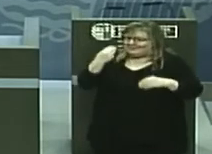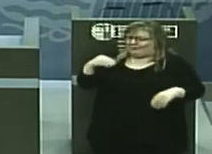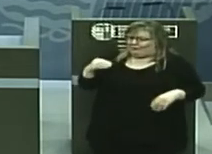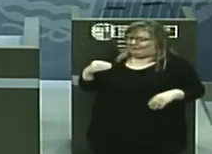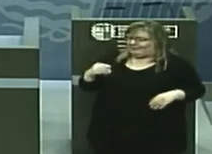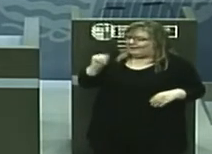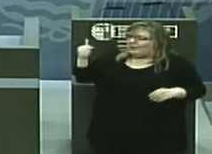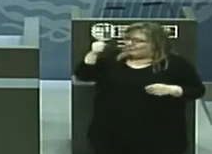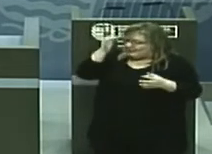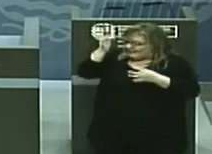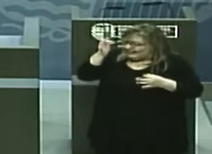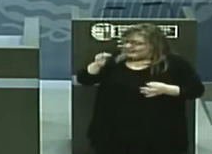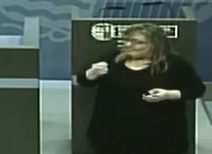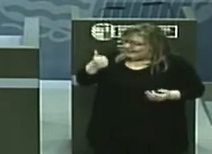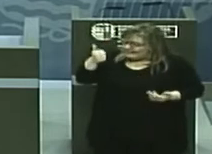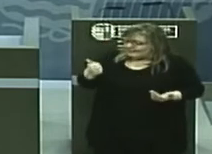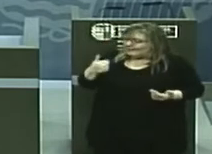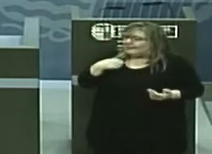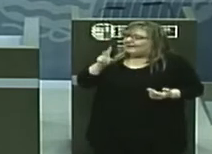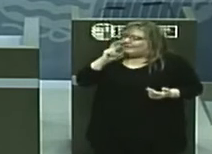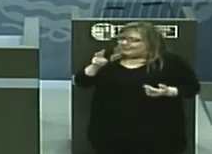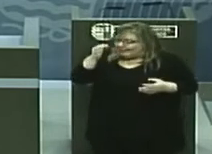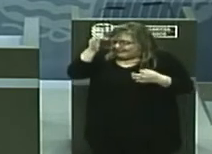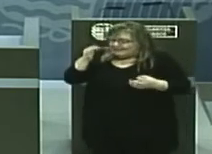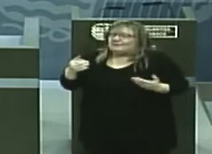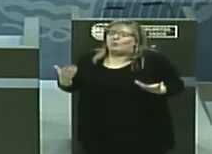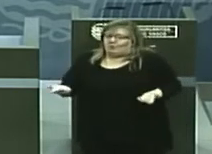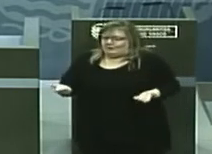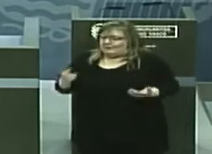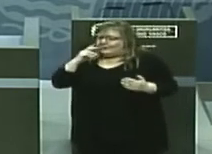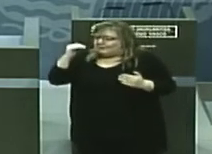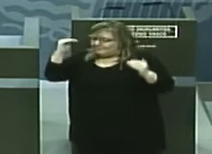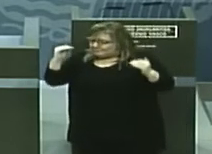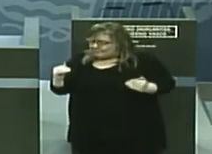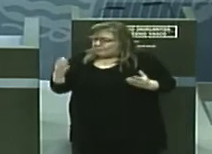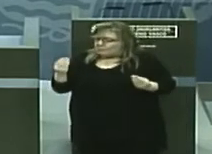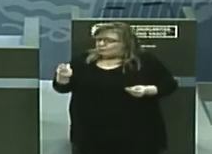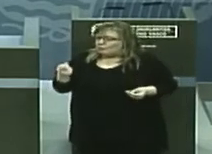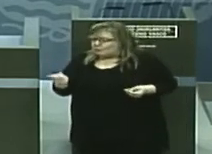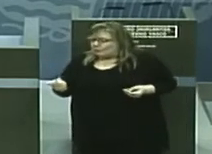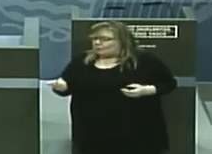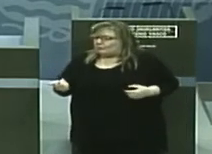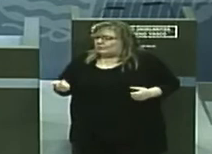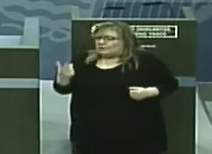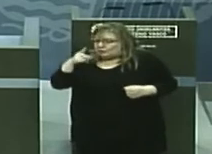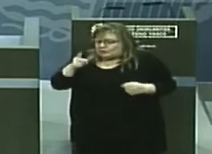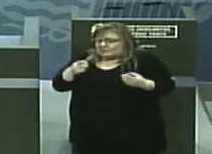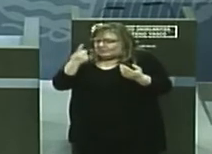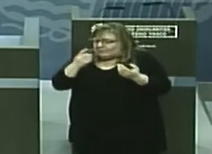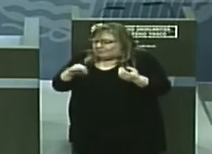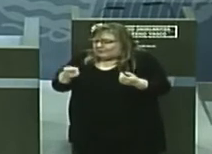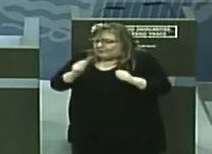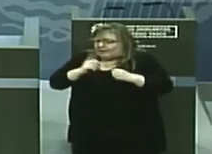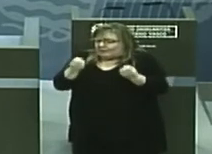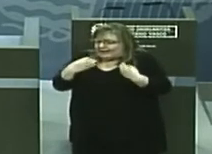ser un poquito más precisa para ver un poquito esa bajada, si ha sido mucho, si ha sido poco. No sé si podría darnos los datos